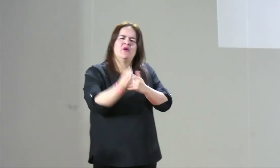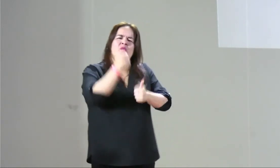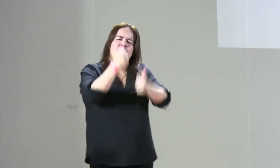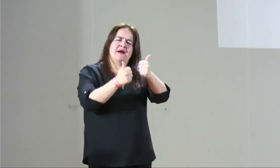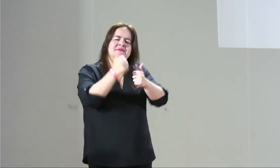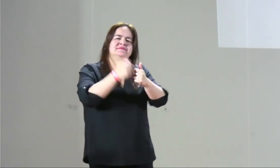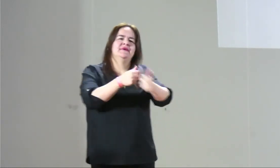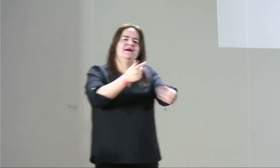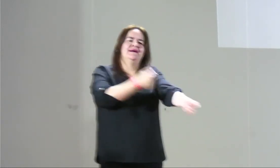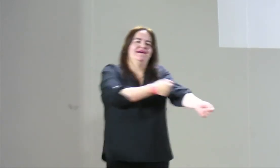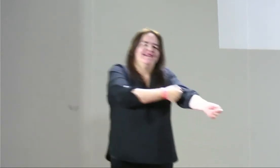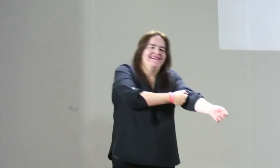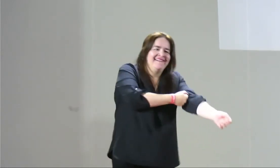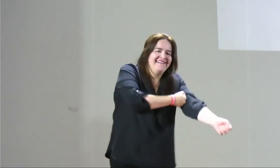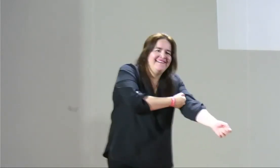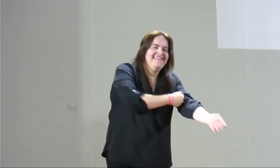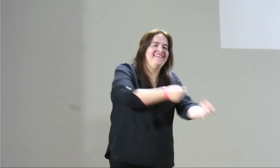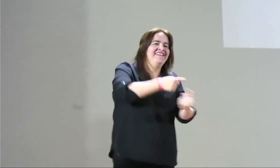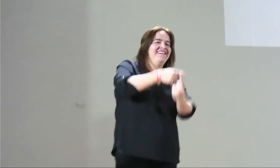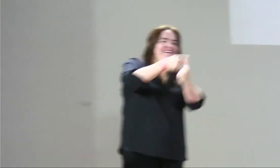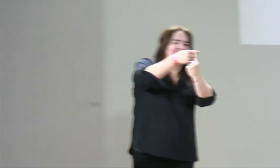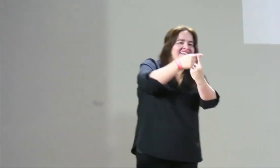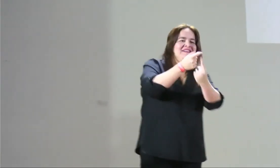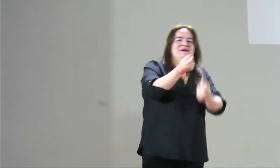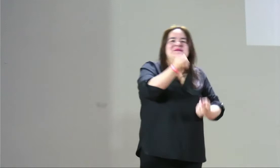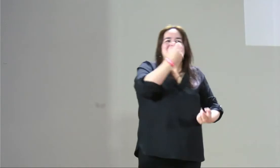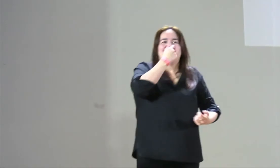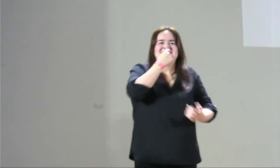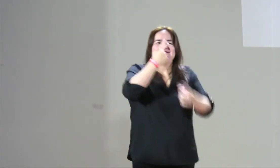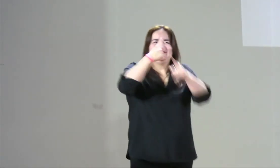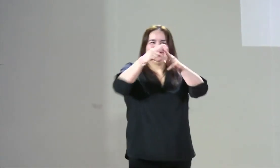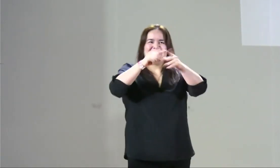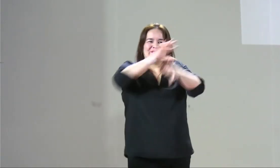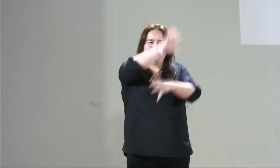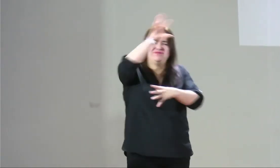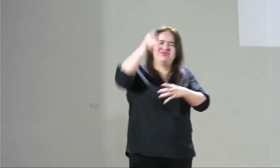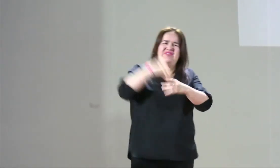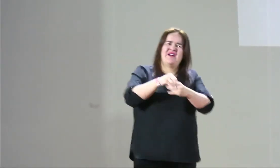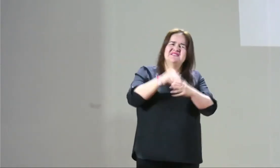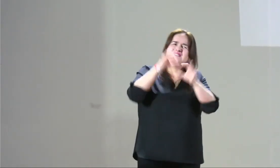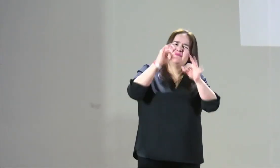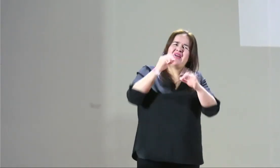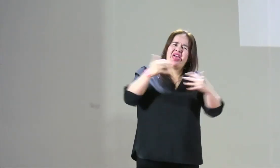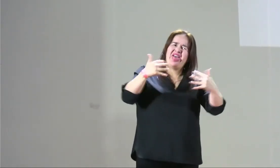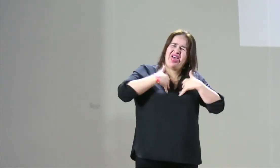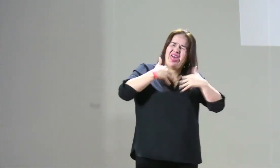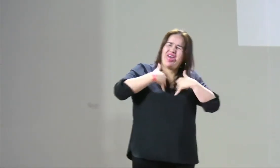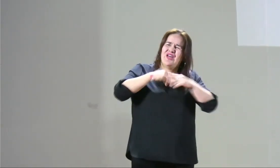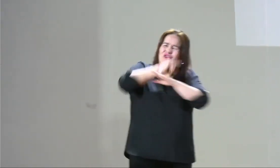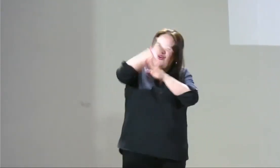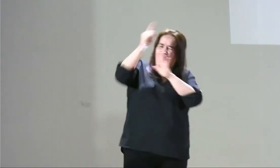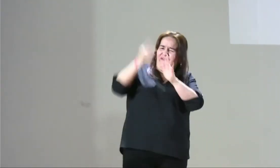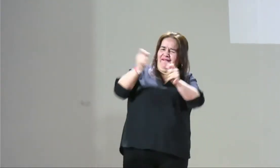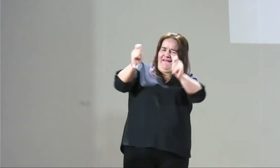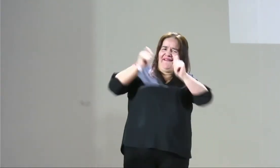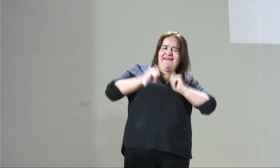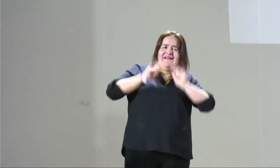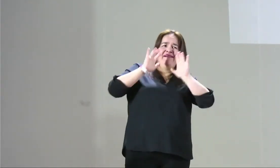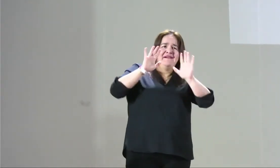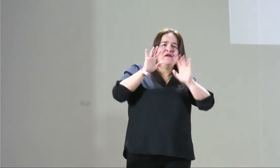bien, respecto a tu pregunta, hay varios inconvenientes con el tema de la planificación familiar, donde está